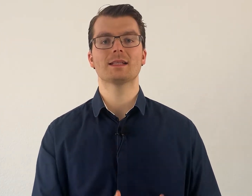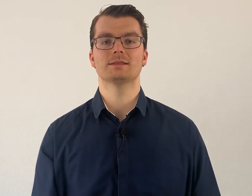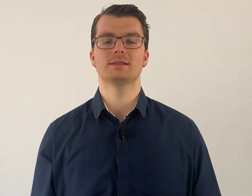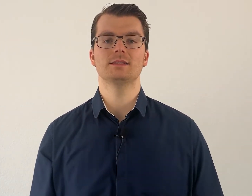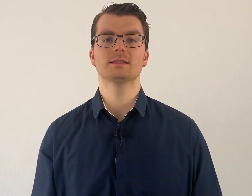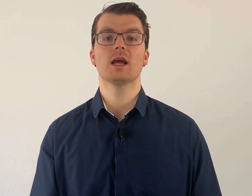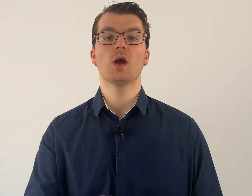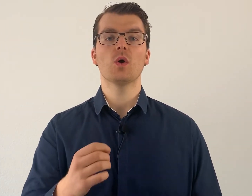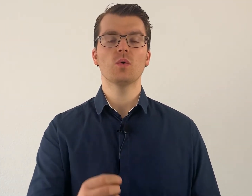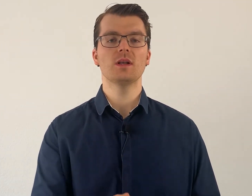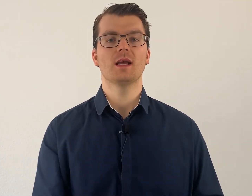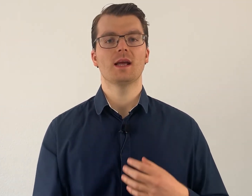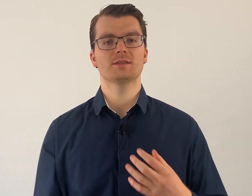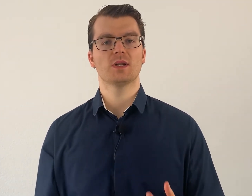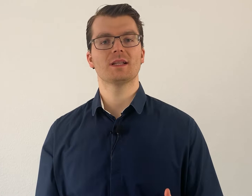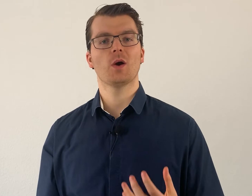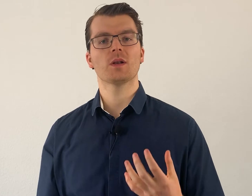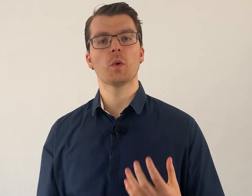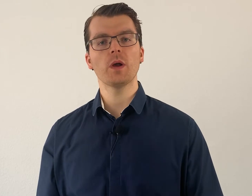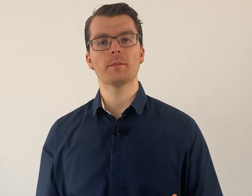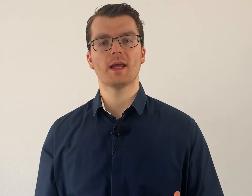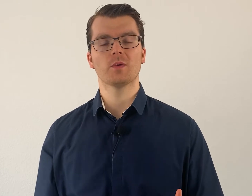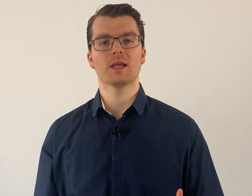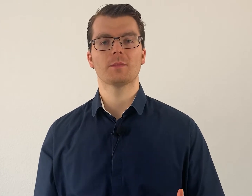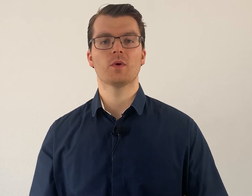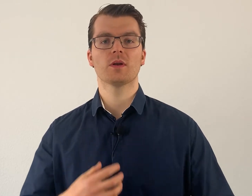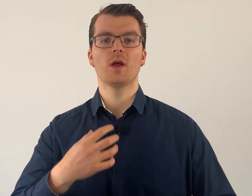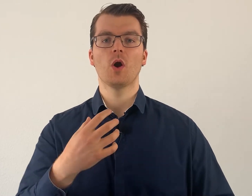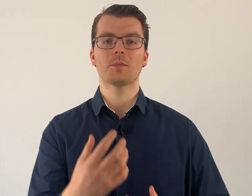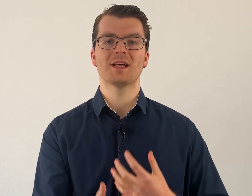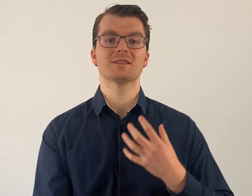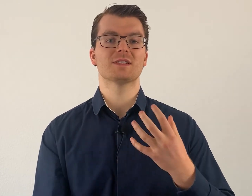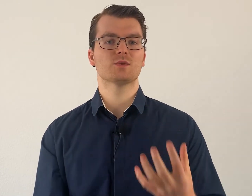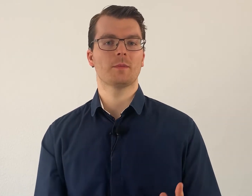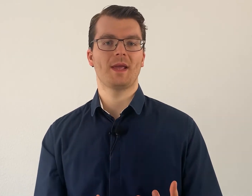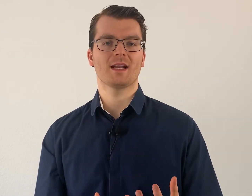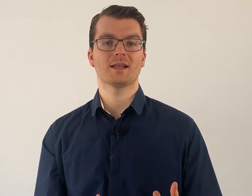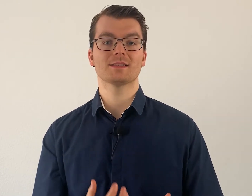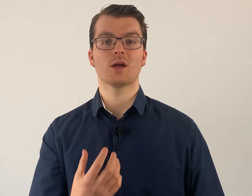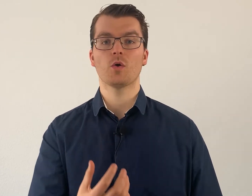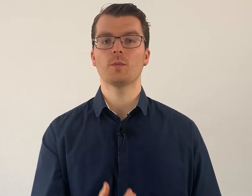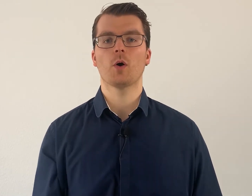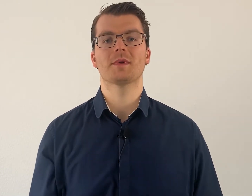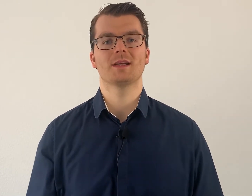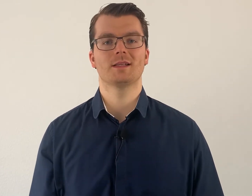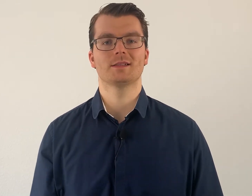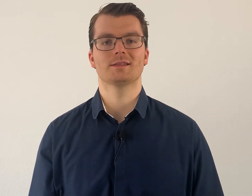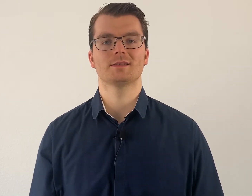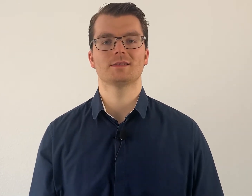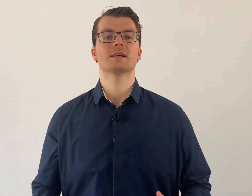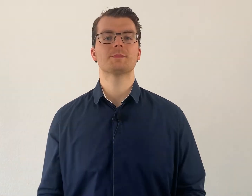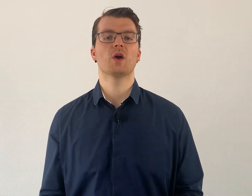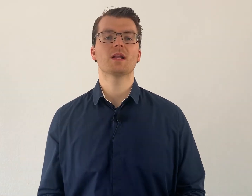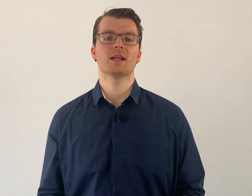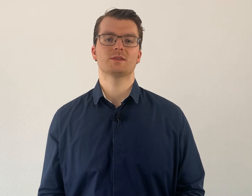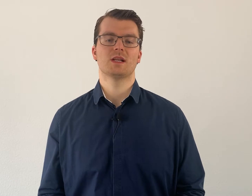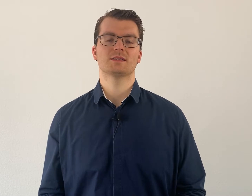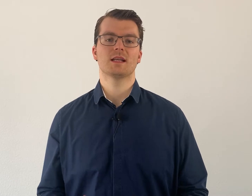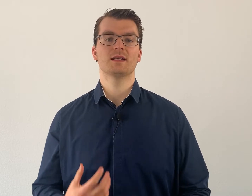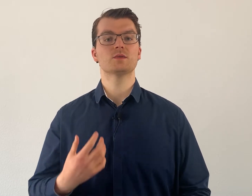siehst. Und er sollte dir auch eine Rückmeldung geben können, ob das, was du gebärdet hast, auch überhaupt richtig ist. Das bedeutet also letztendlich, du